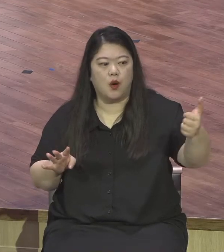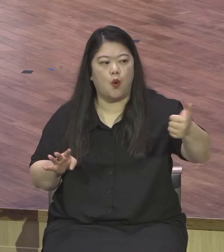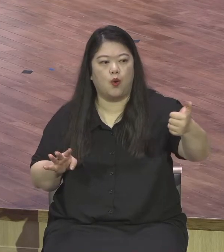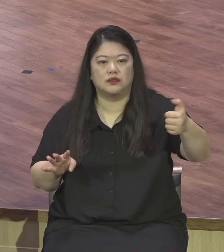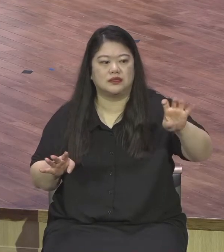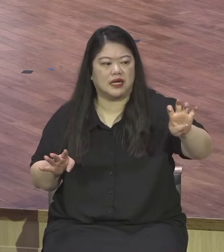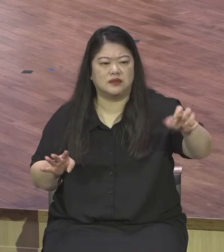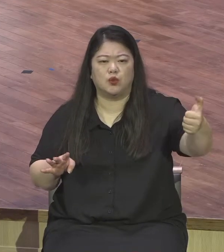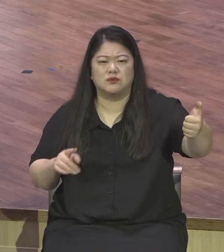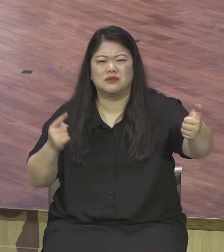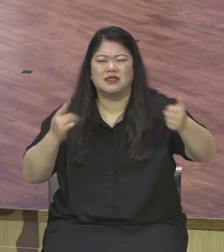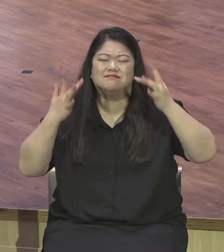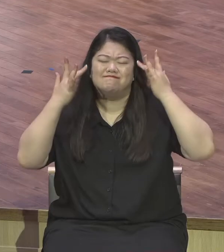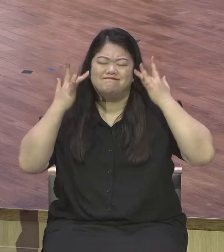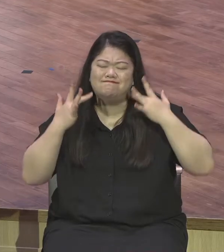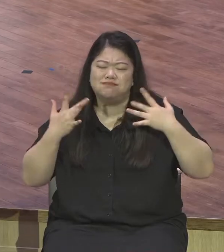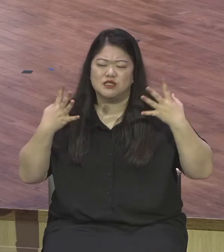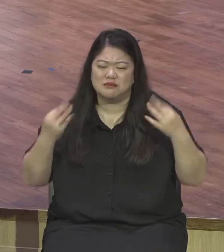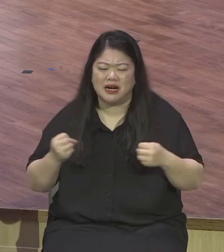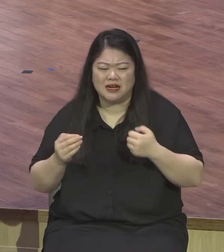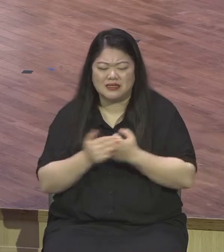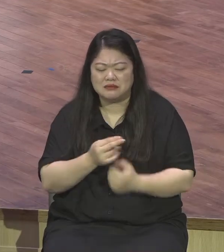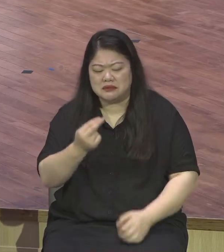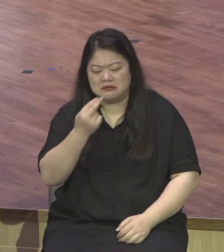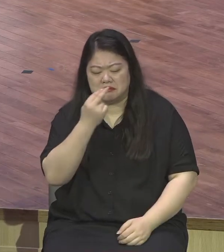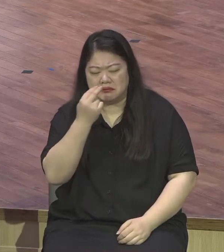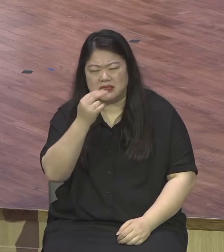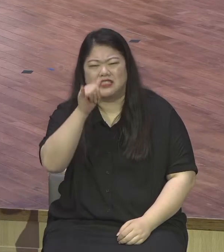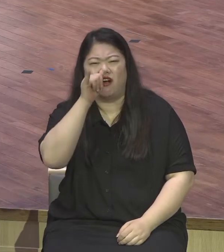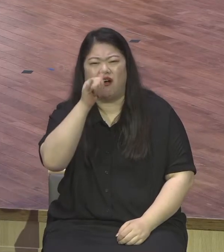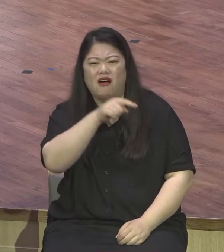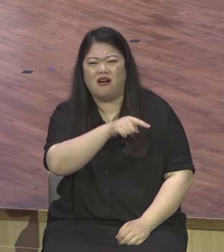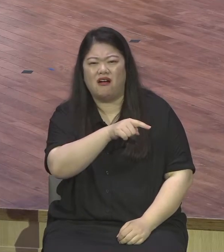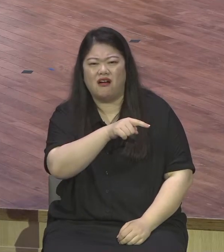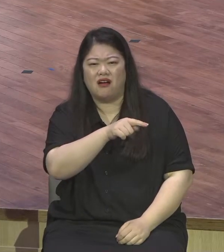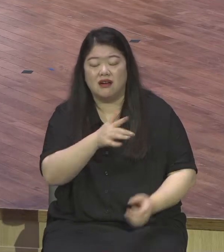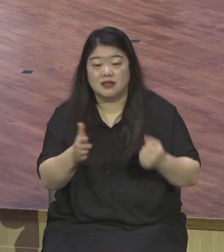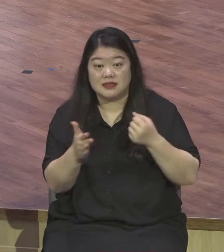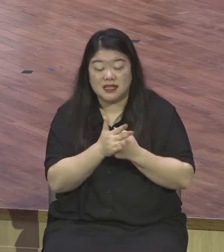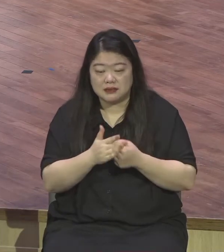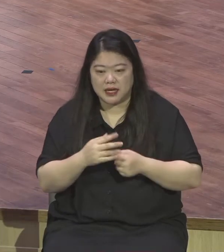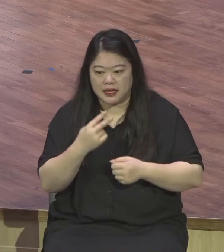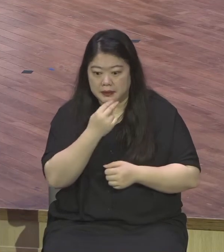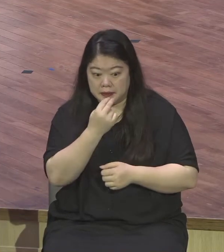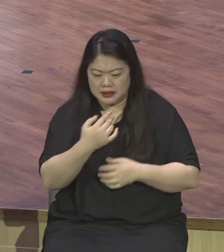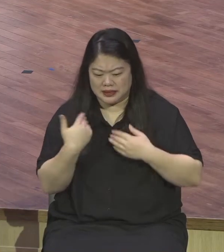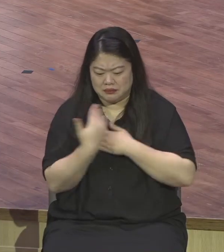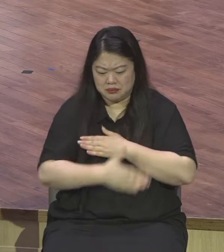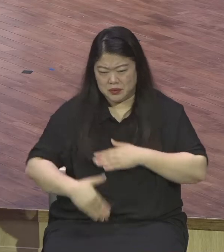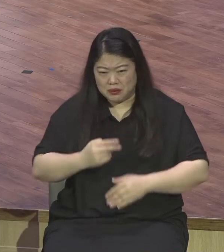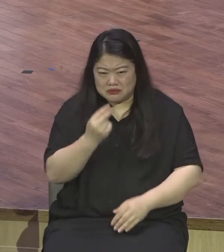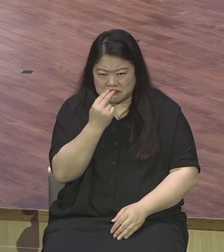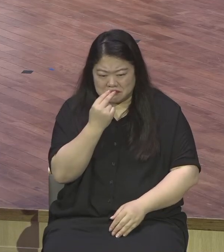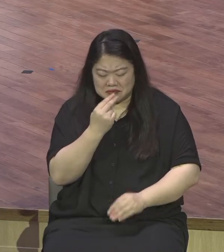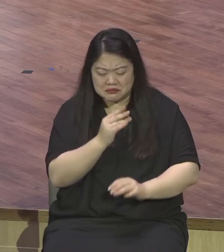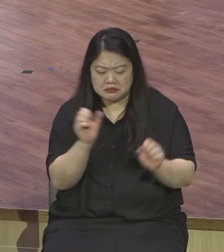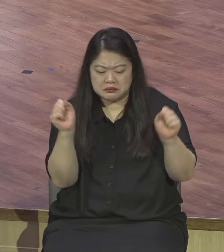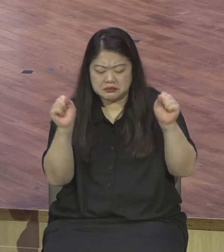땀을 많이 흘리니까 그래서 향유가 얼마나 발전이 됐는지 가보니까요. 향유 파는